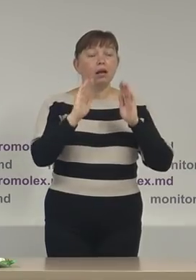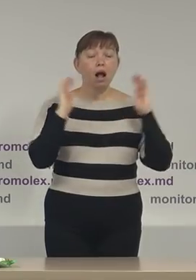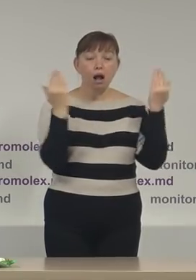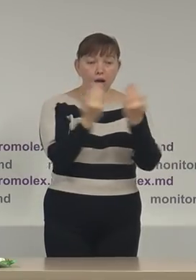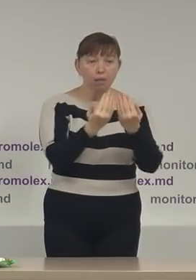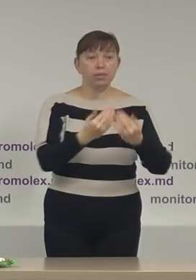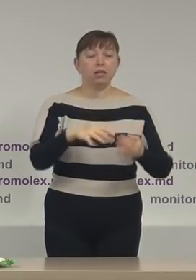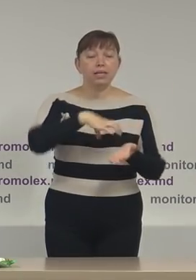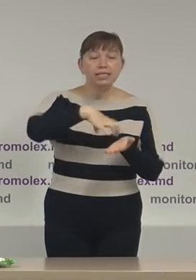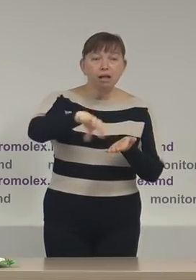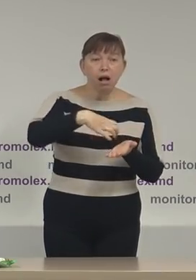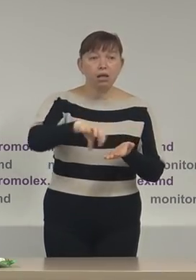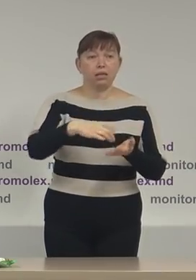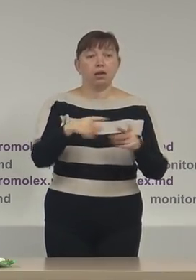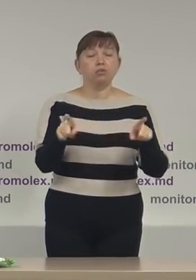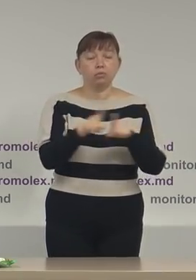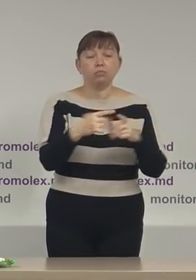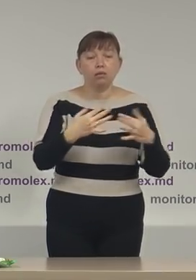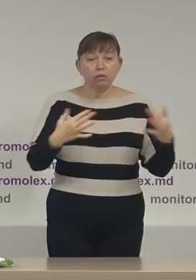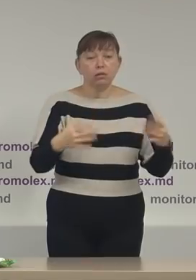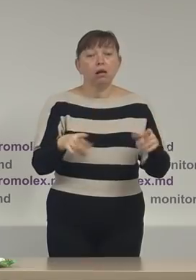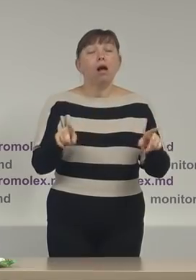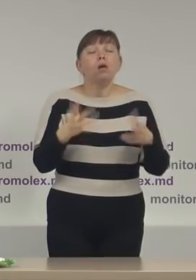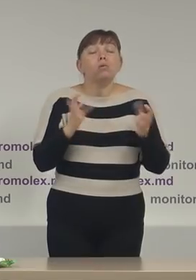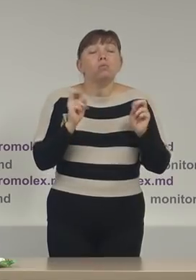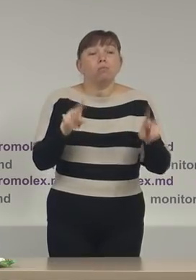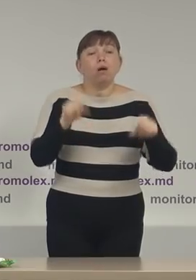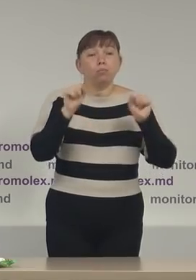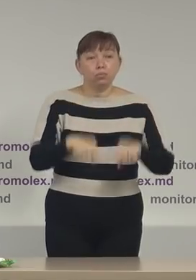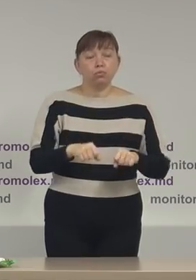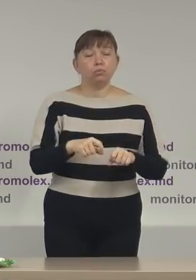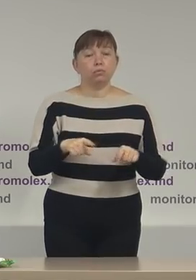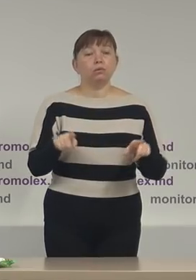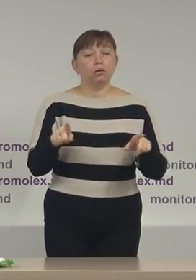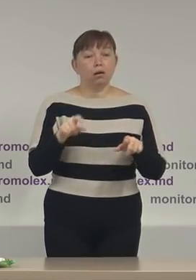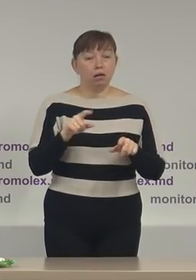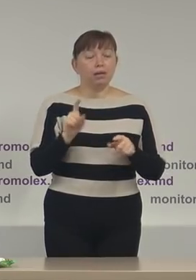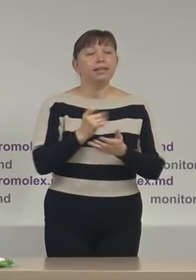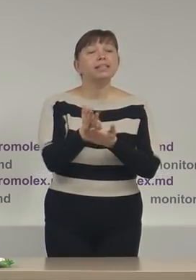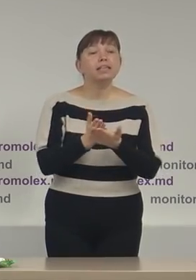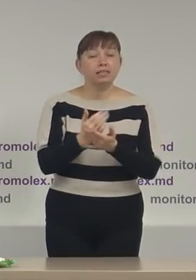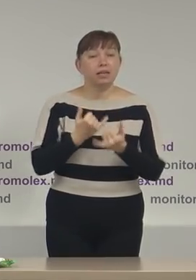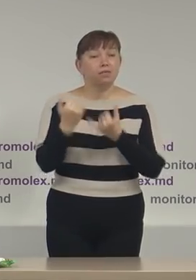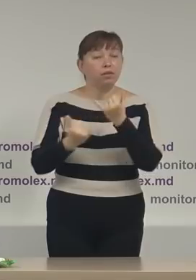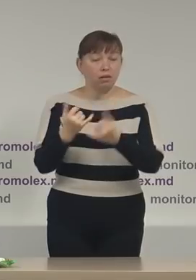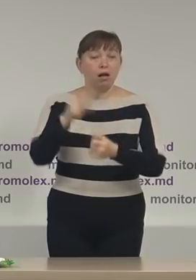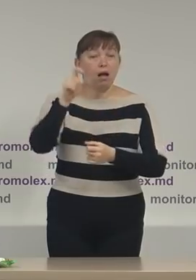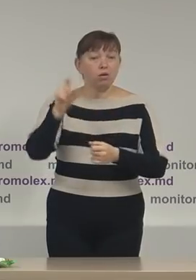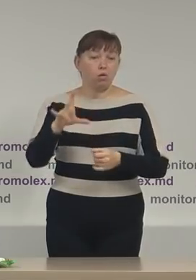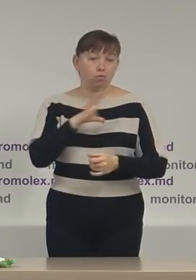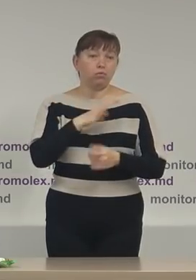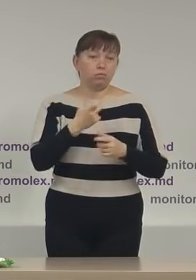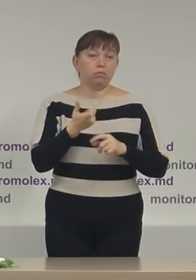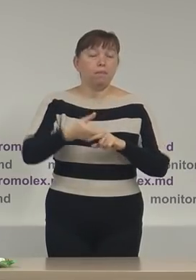scanere, etc., așa încât, în măsura posibilităților, deservirea alegătorilor să fie făcută